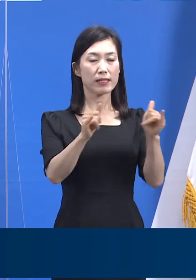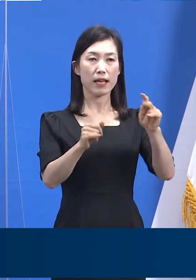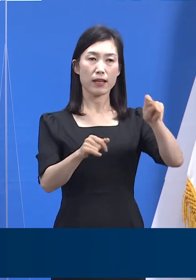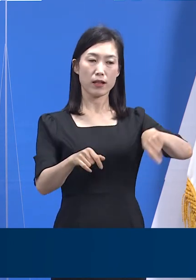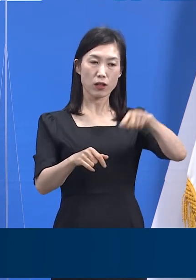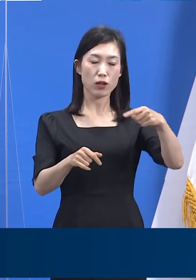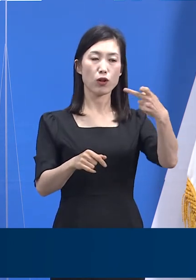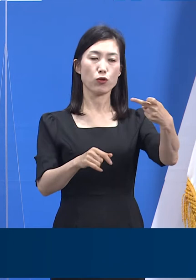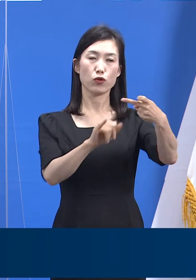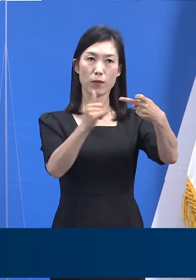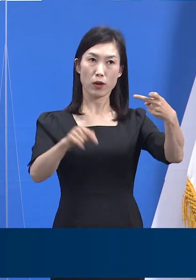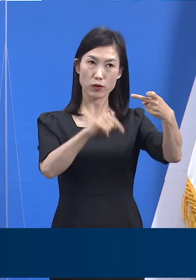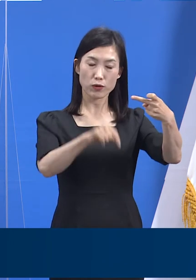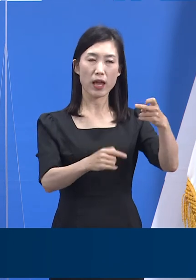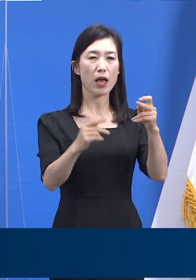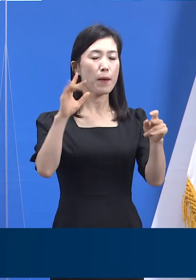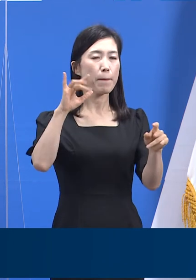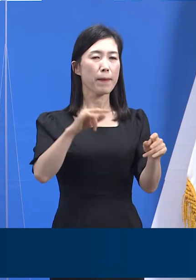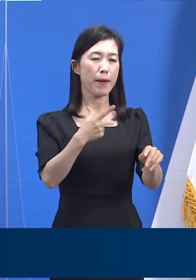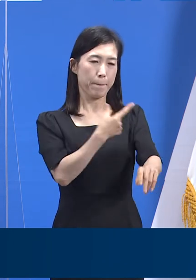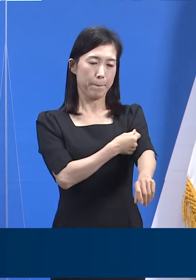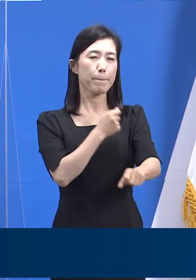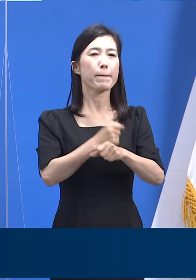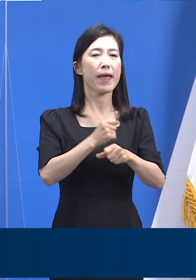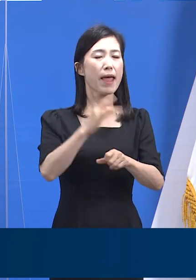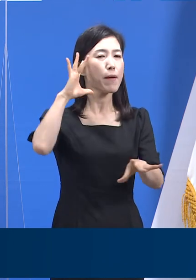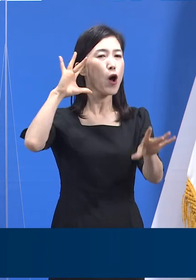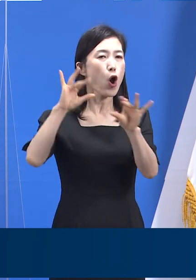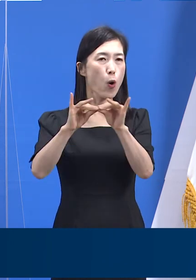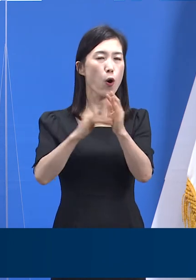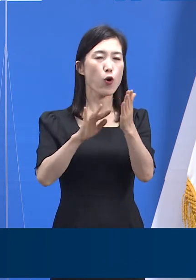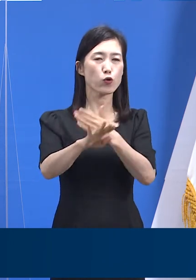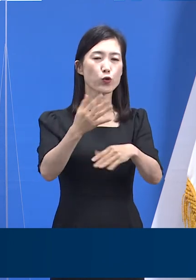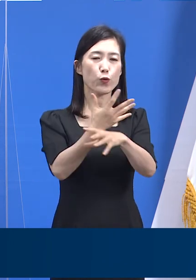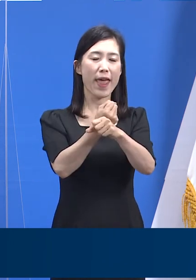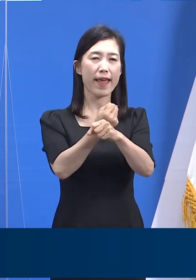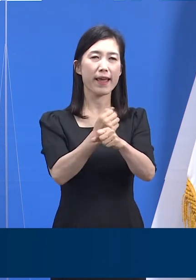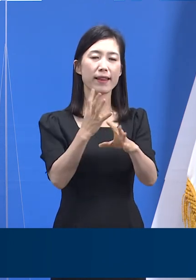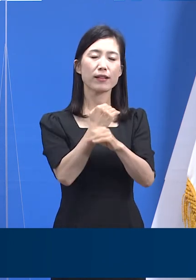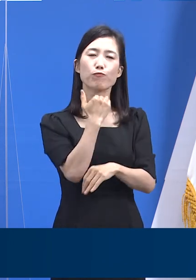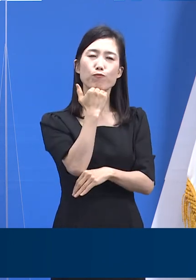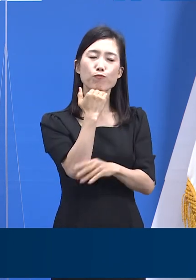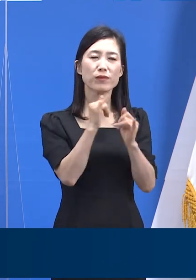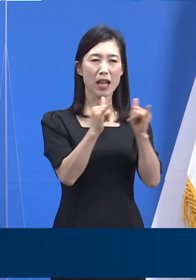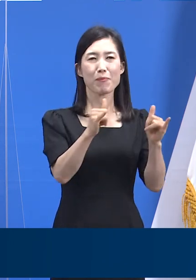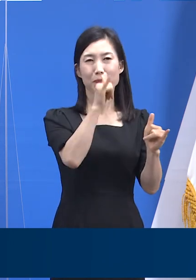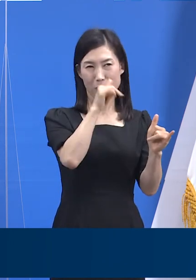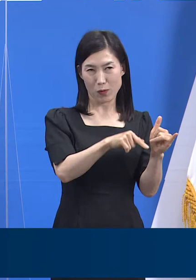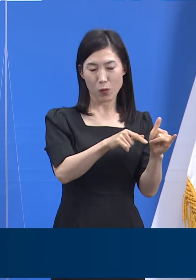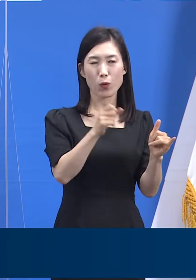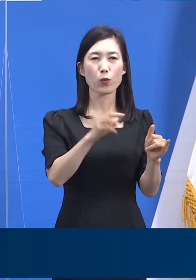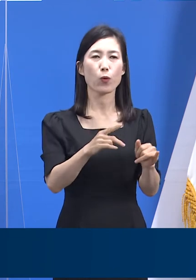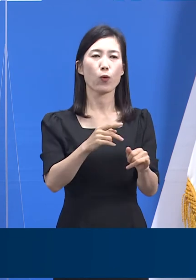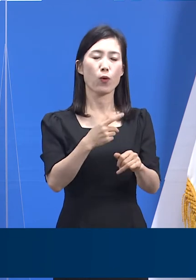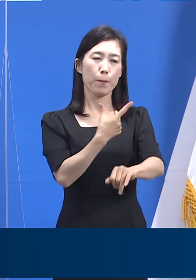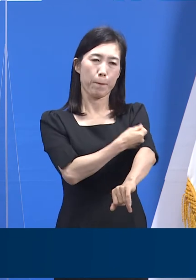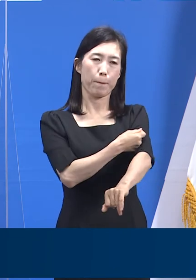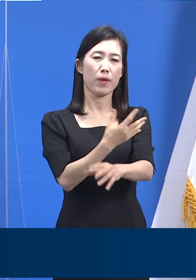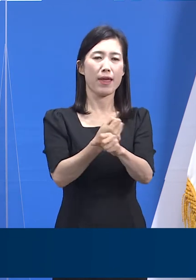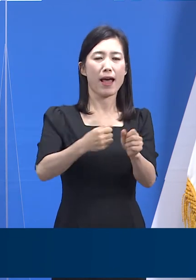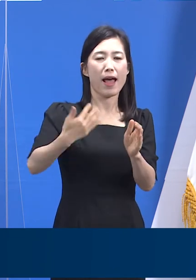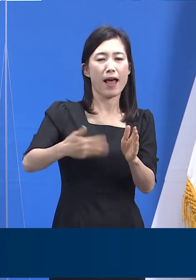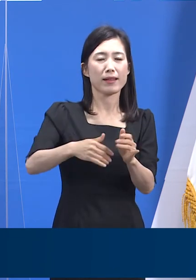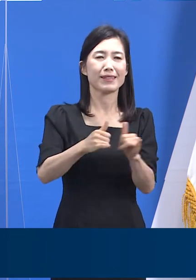중에는 백신 접종에 동의 후 예약 날짜를 기다리는 상황인 경우도 있었고 백신 접종을 아직 예약하지 않은